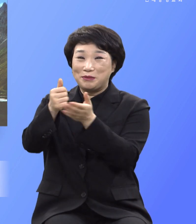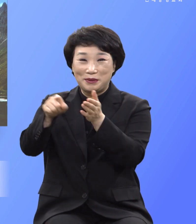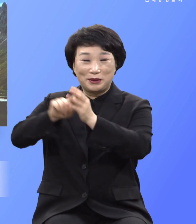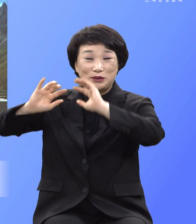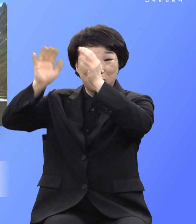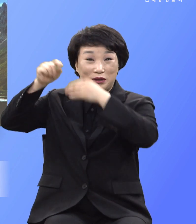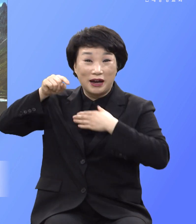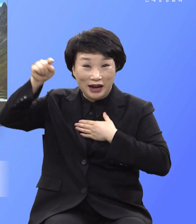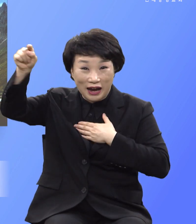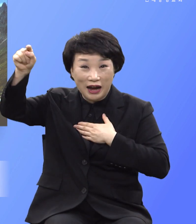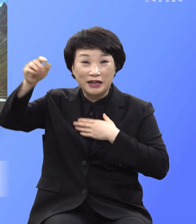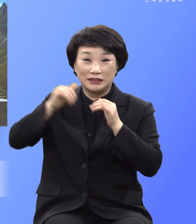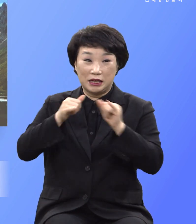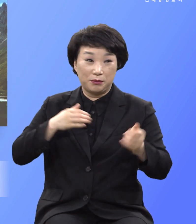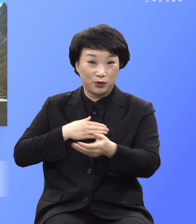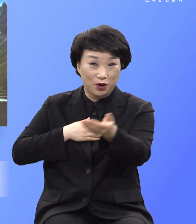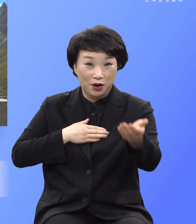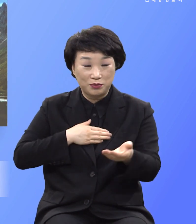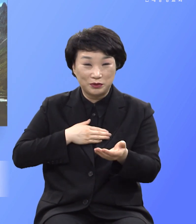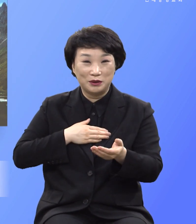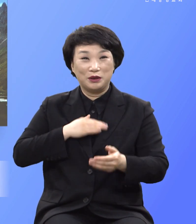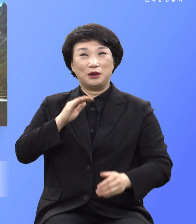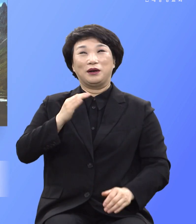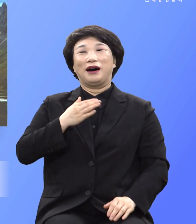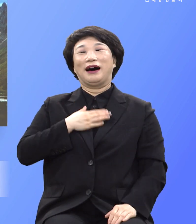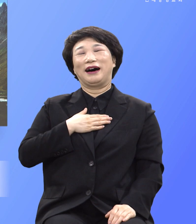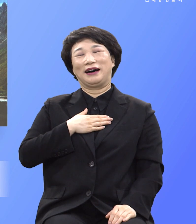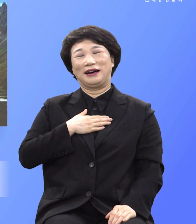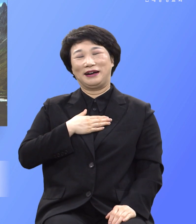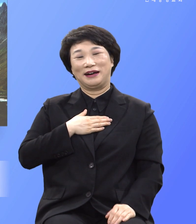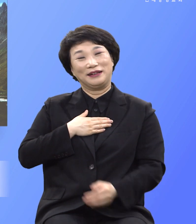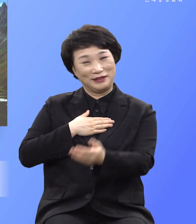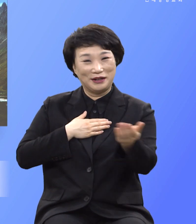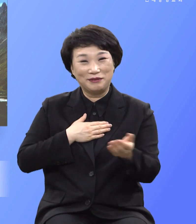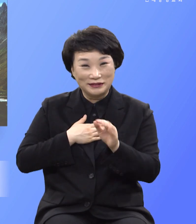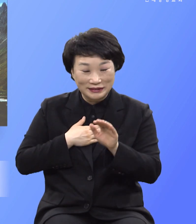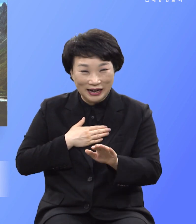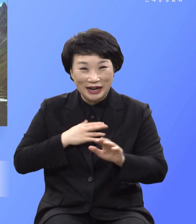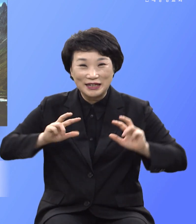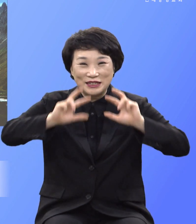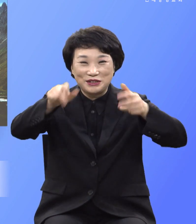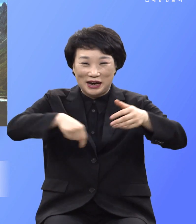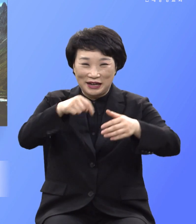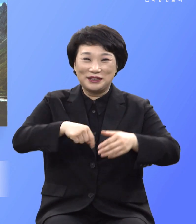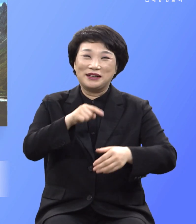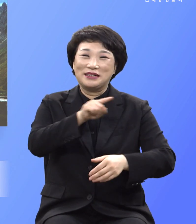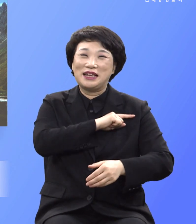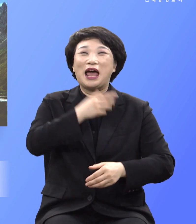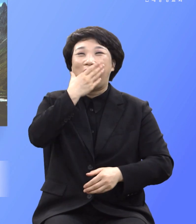갈 수 있는 사람이 되었다면 당신은 지구상에서 가장 기자여